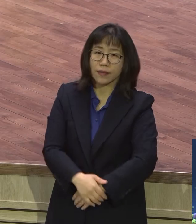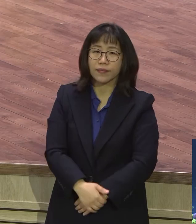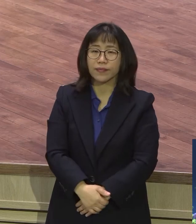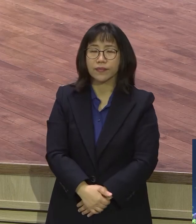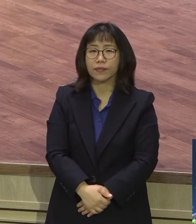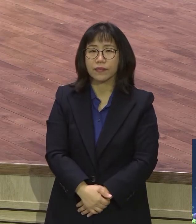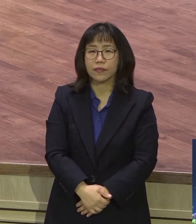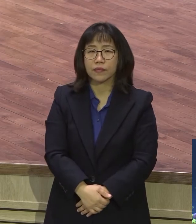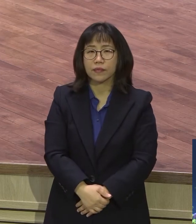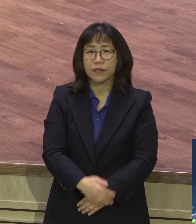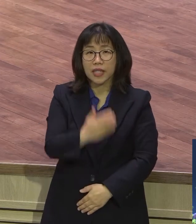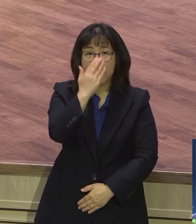이스라엘의 절기가